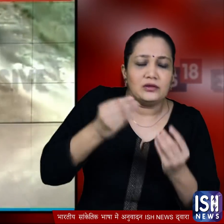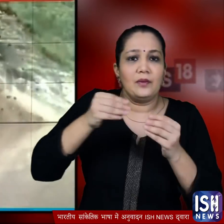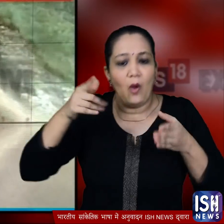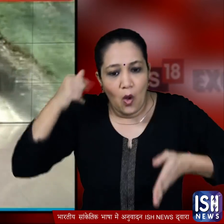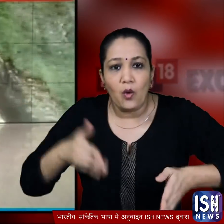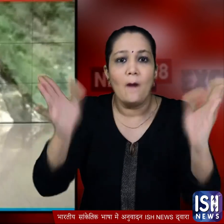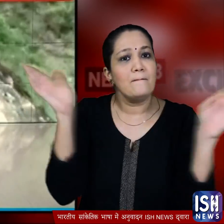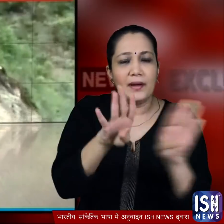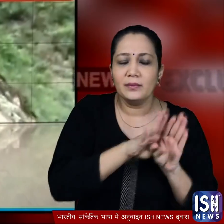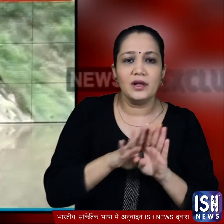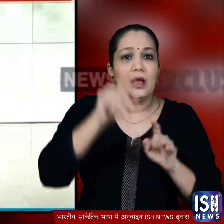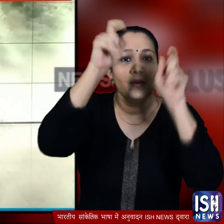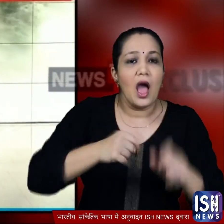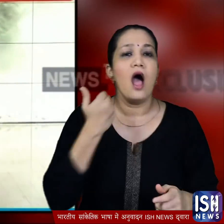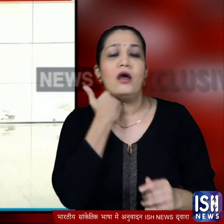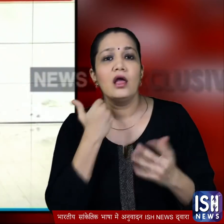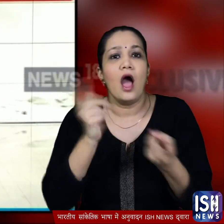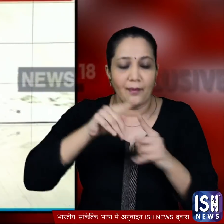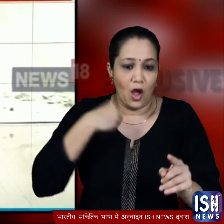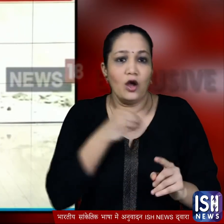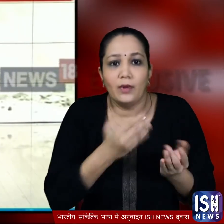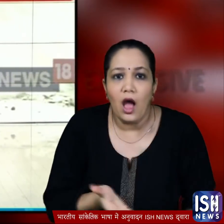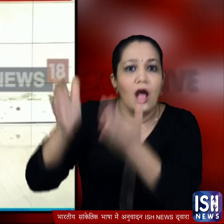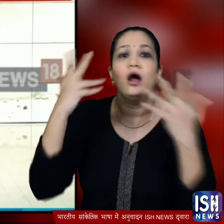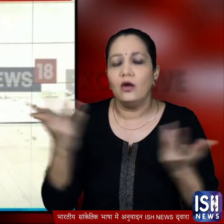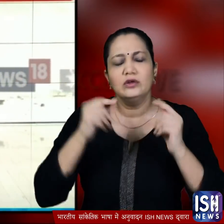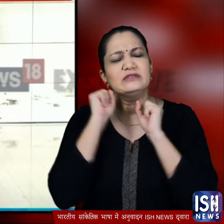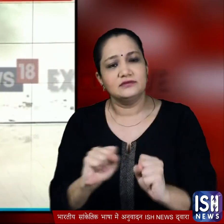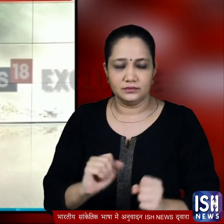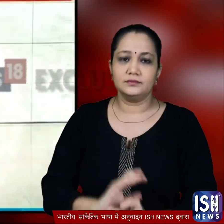जगा जगा रास्ते बंद हो गए और मरीजों को अस्पिताल तक ले जाने में भी मुश्किलों का सामना करना पड़ा